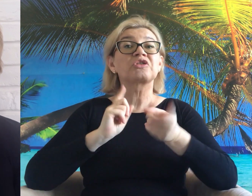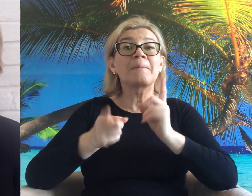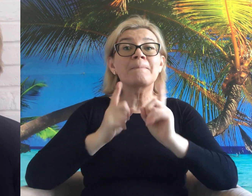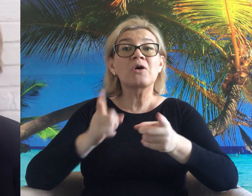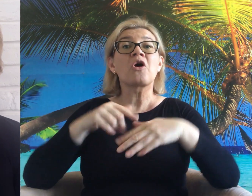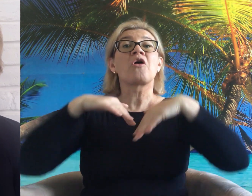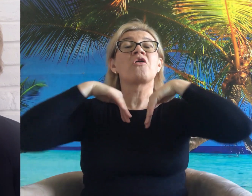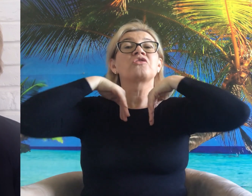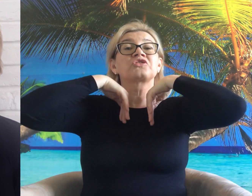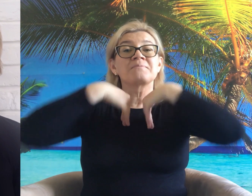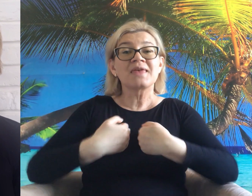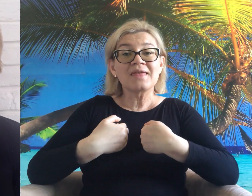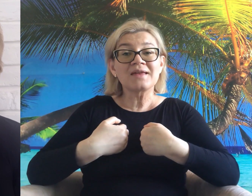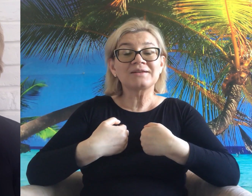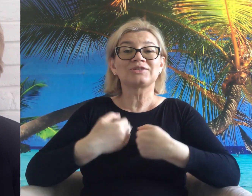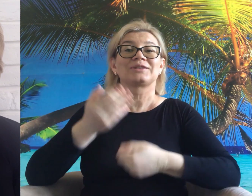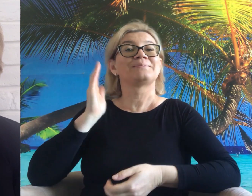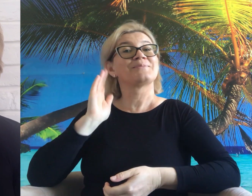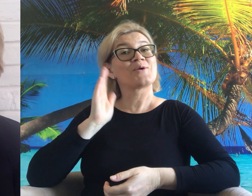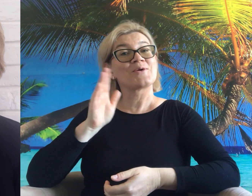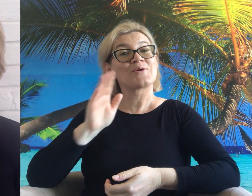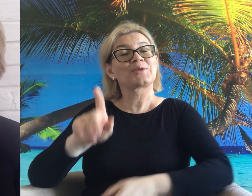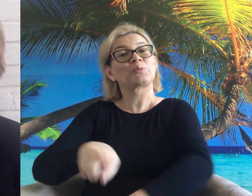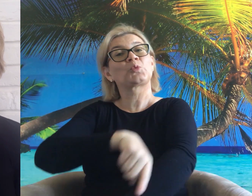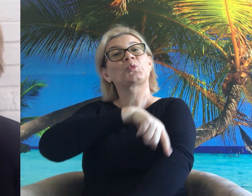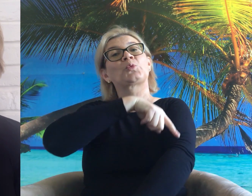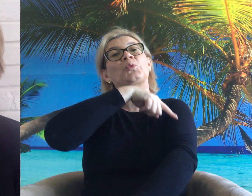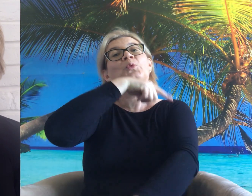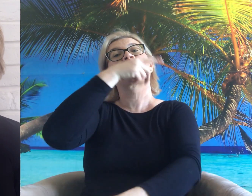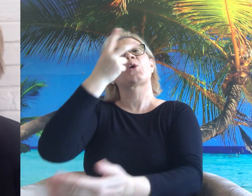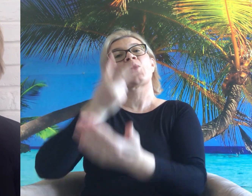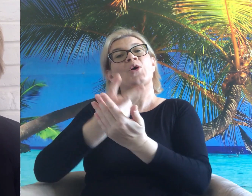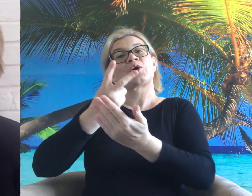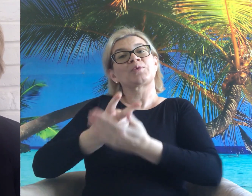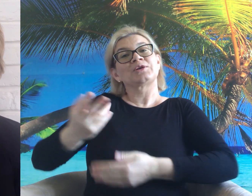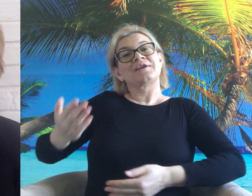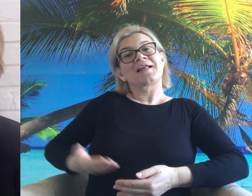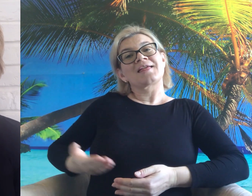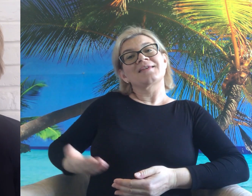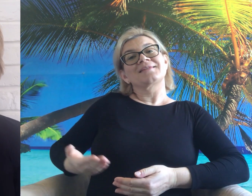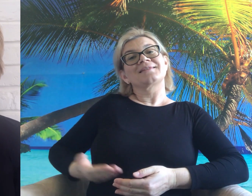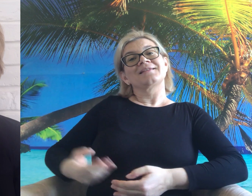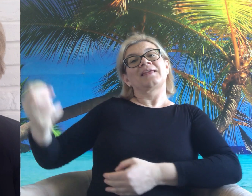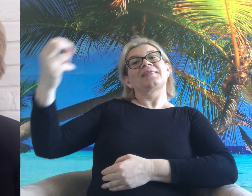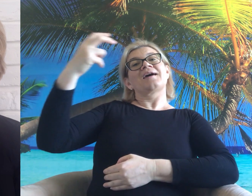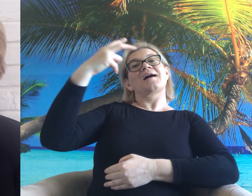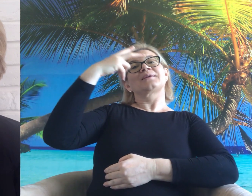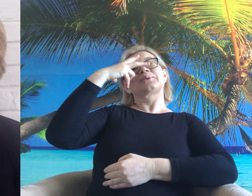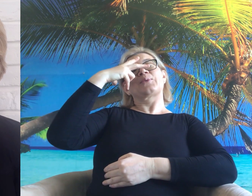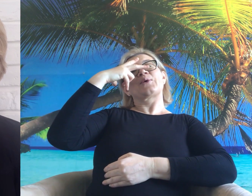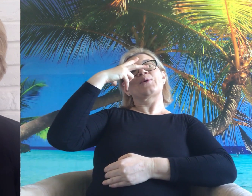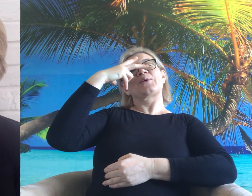długo. Szybko się męczą. Potem długo leżą leniwie na